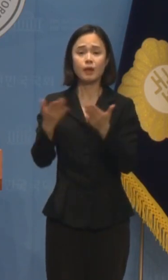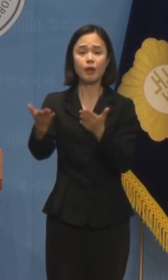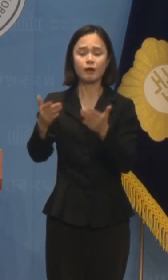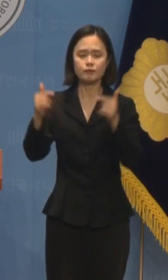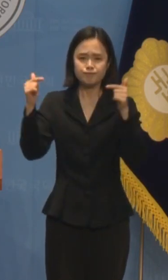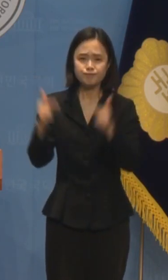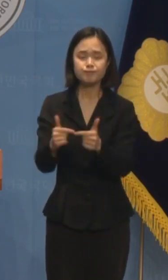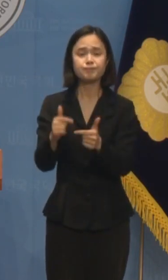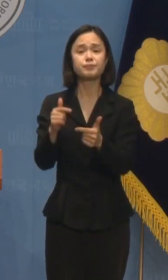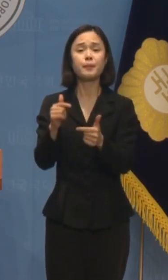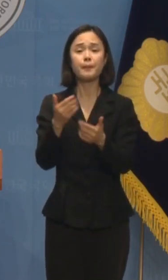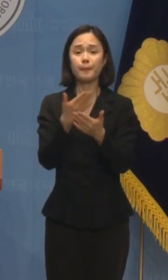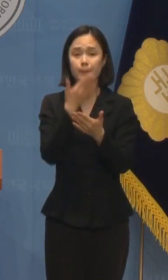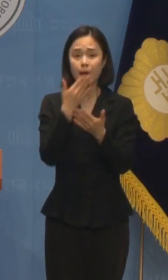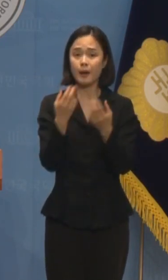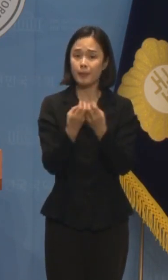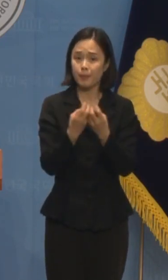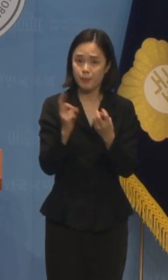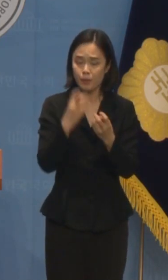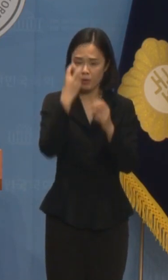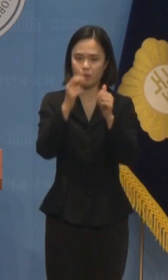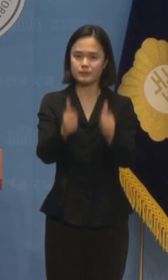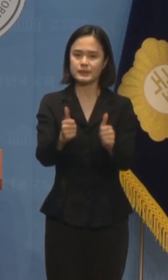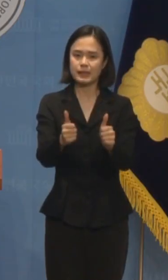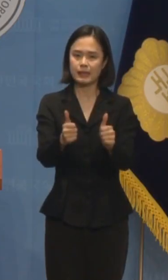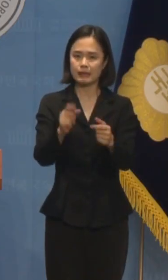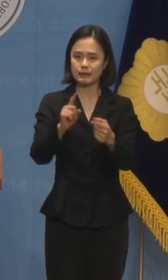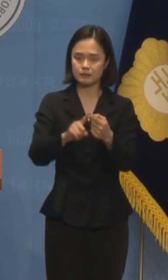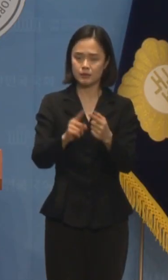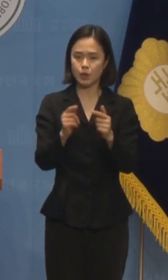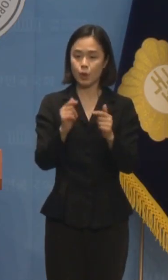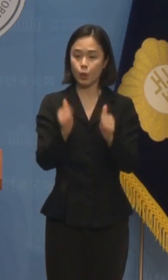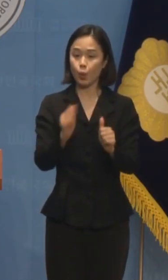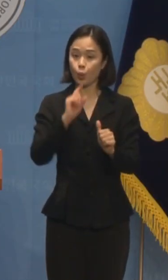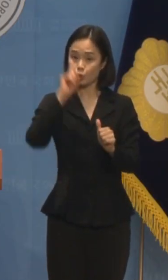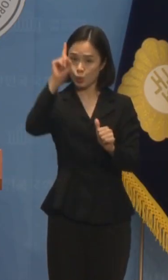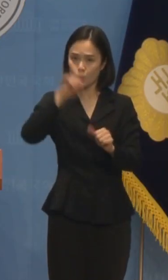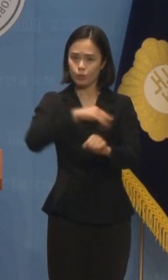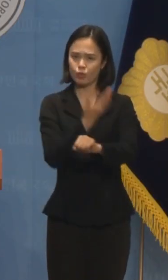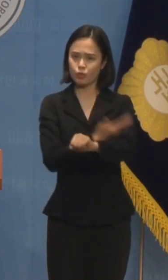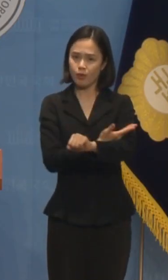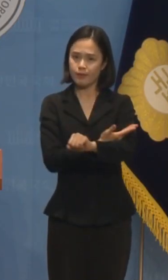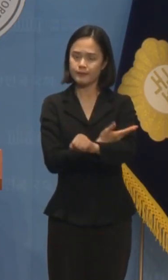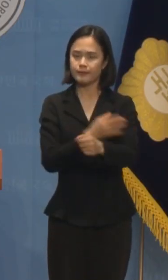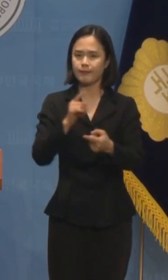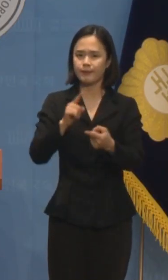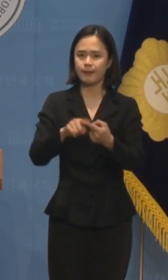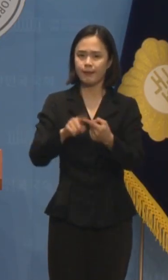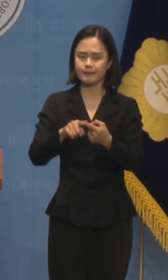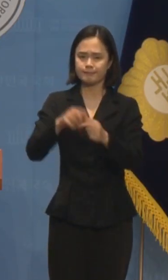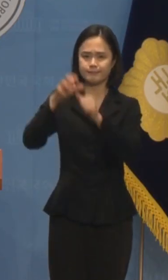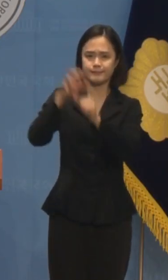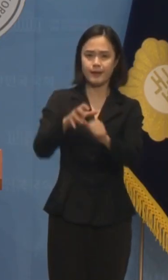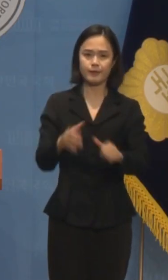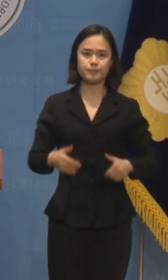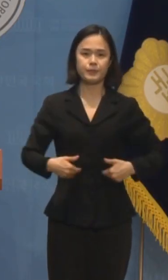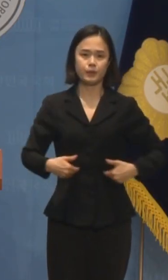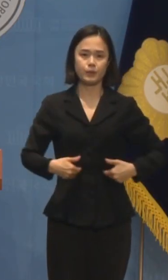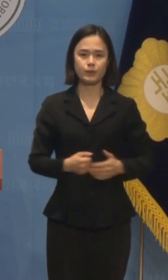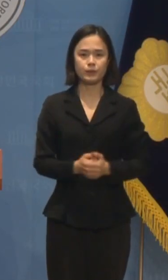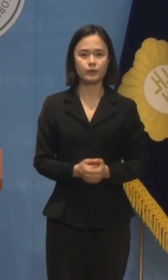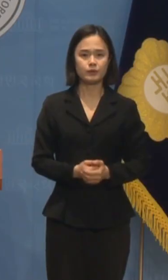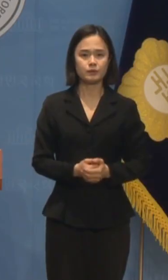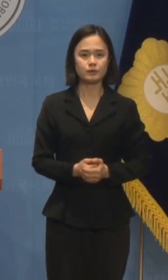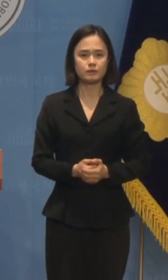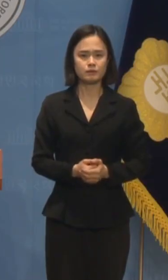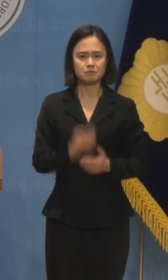해체해서 공소청으로 전환하는 길뿐입니다. 수사권과 기소권을 남용해서 위법을 저지르면서도 검찰의